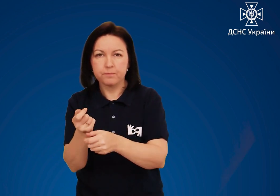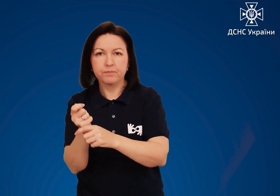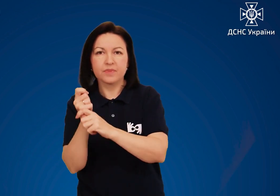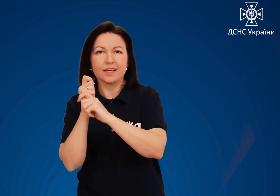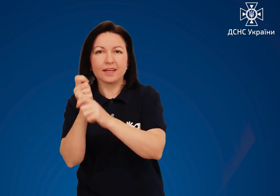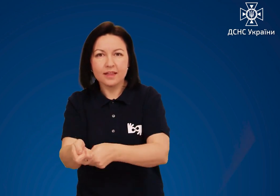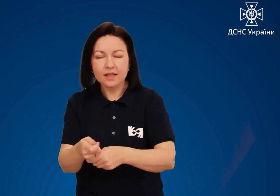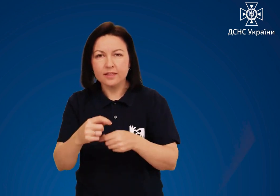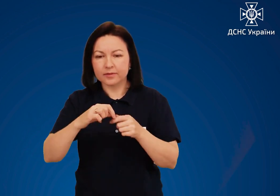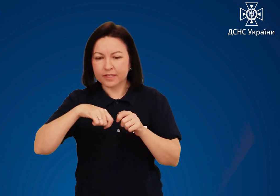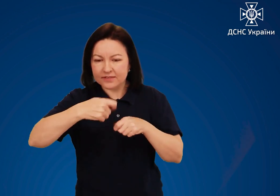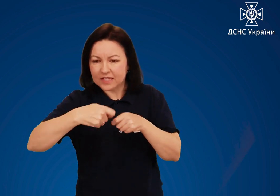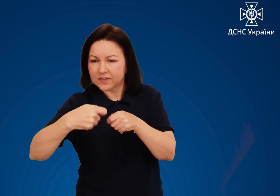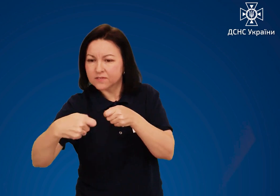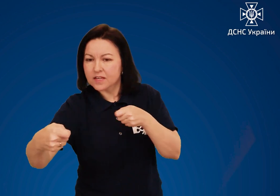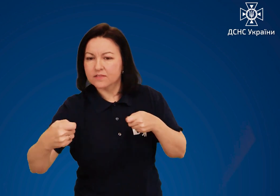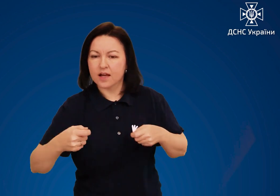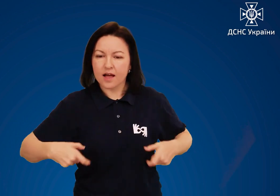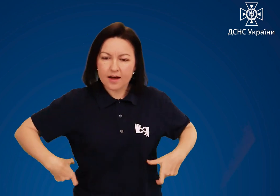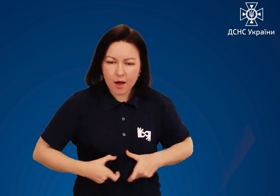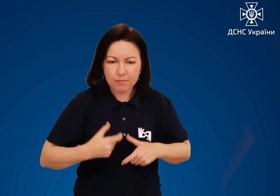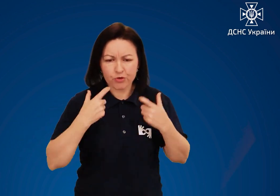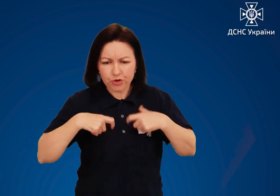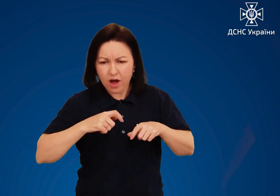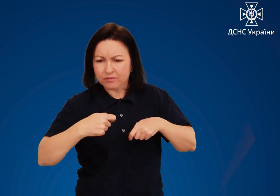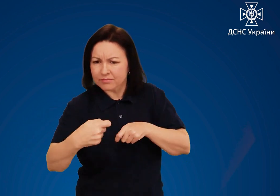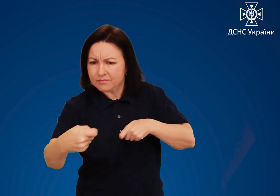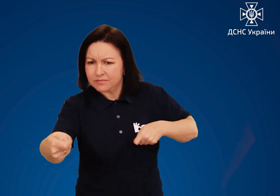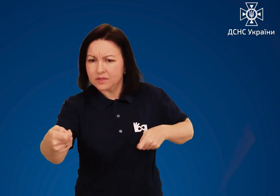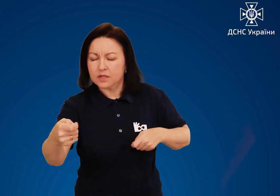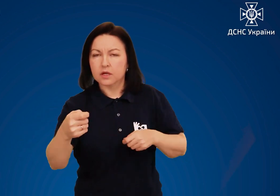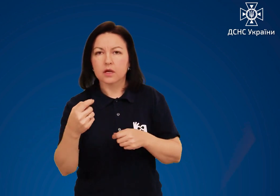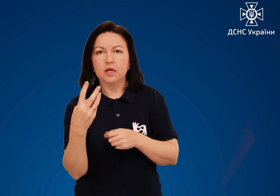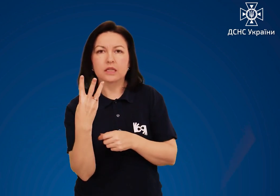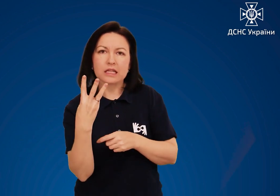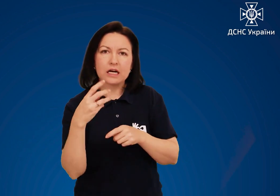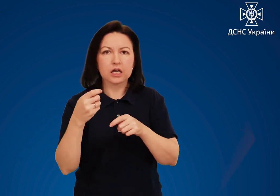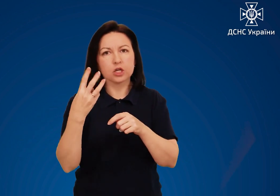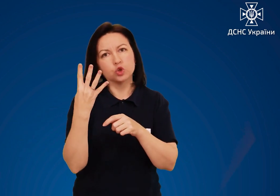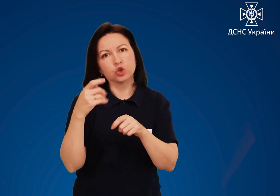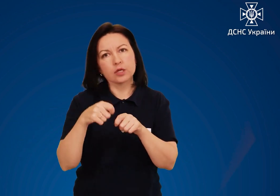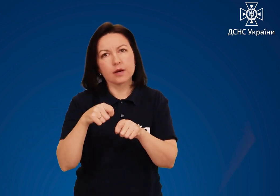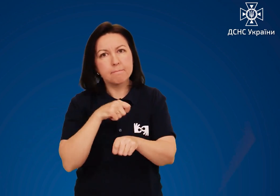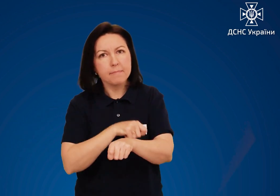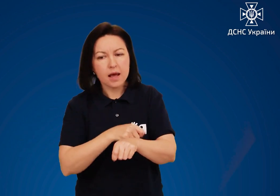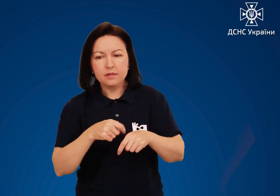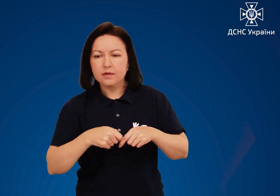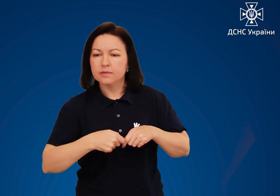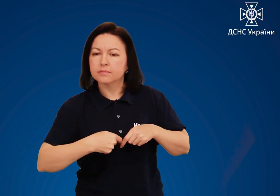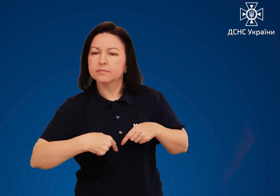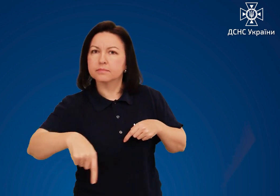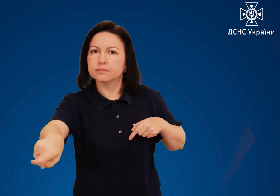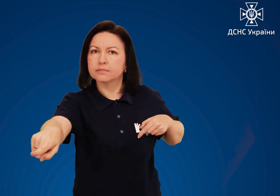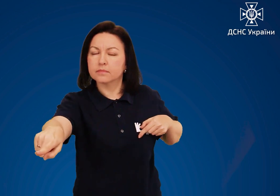Кидати пов'язані ремені, шарфи або дошки треба за 3-4 метри.